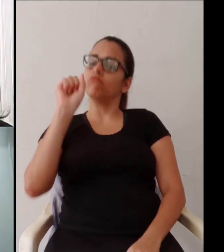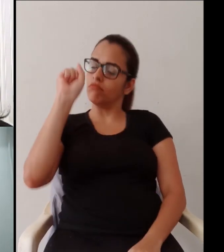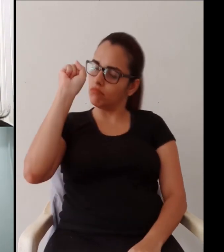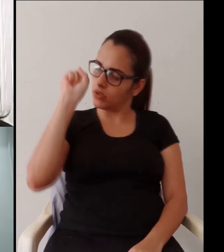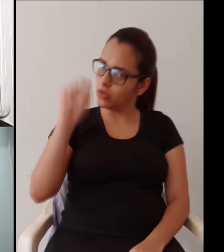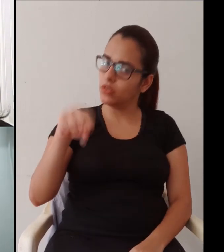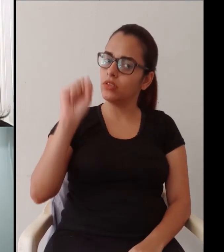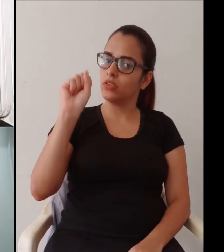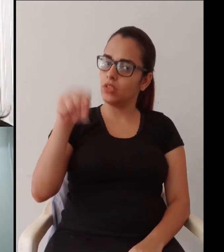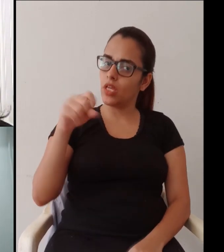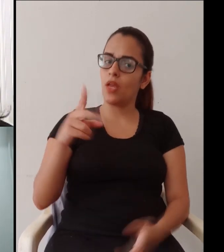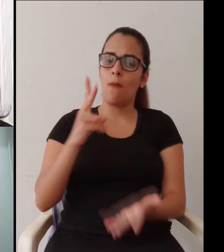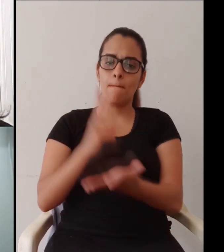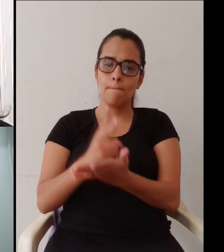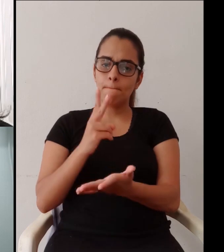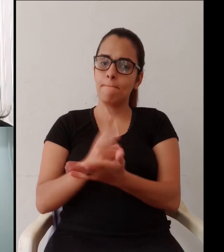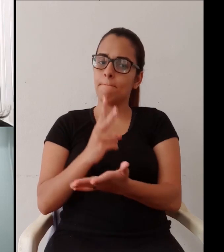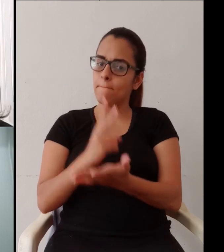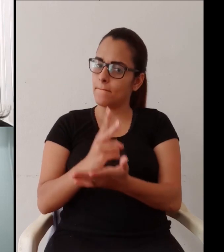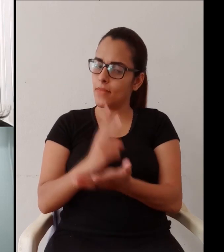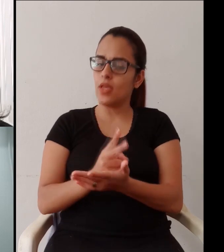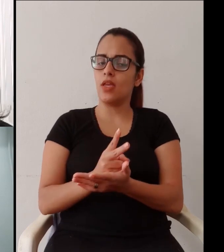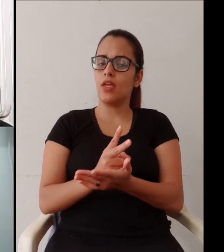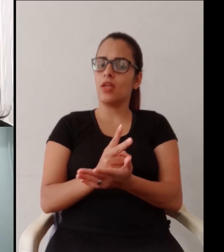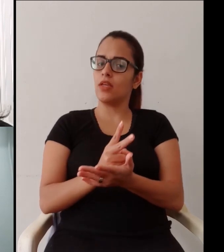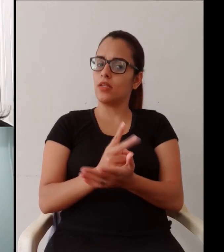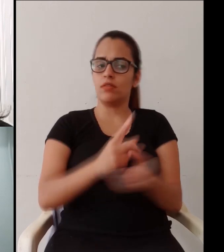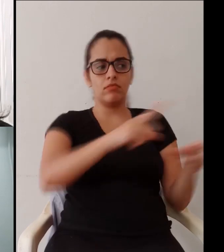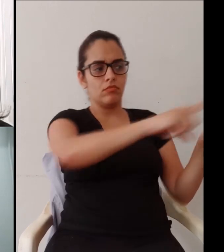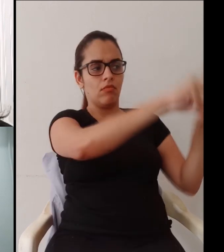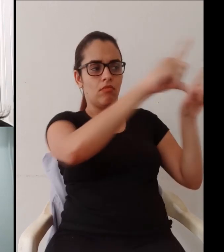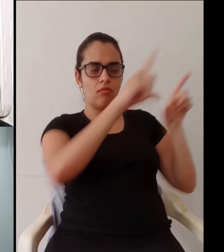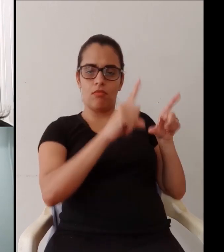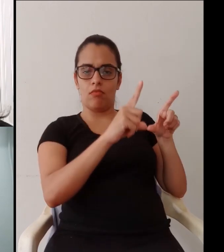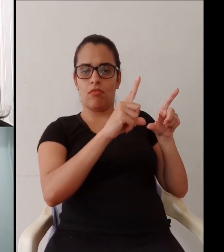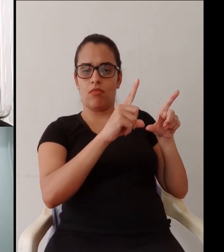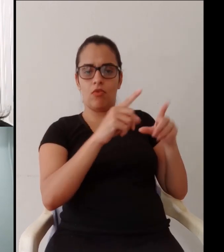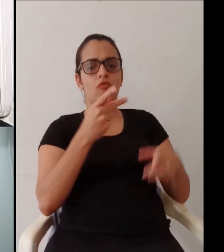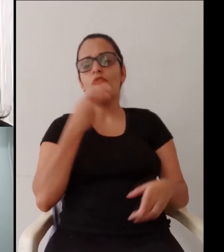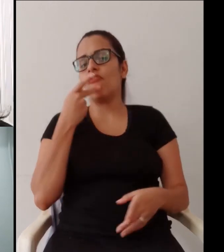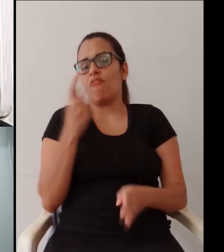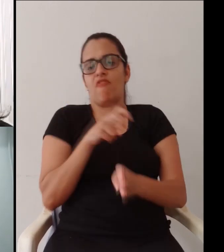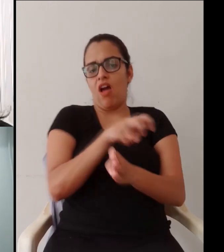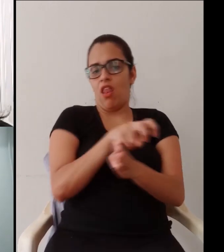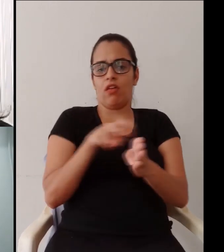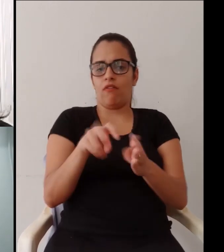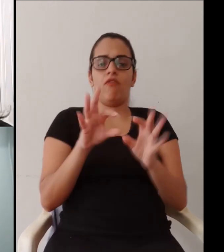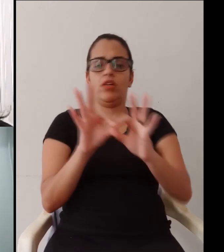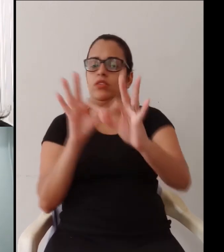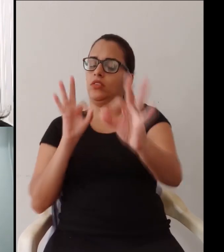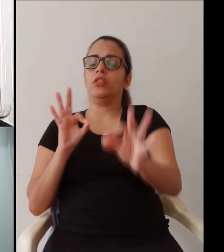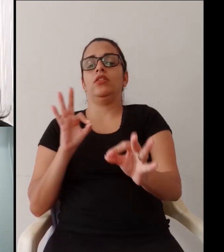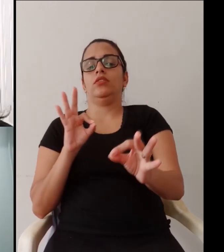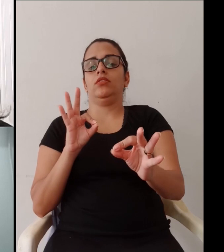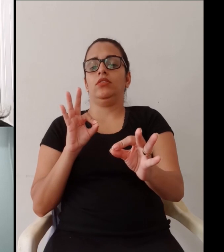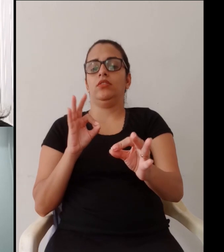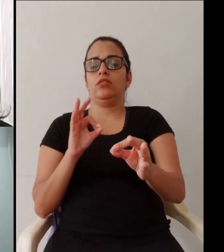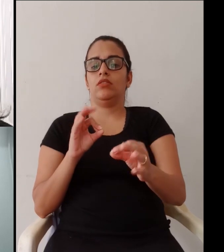tem o mesmo valor de qualquer outro diploma? Sim, ele tem o mesmo valor, né? De qualquer outro diploma. Não